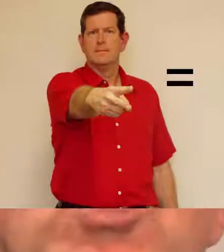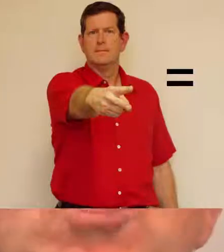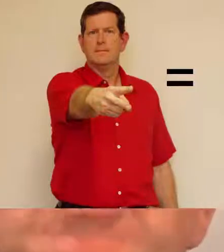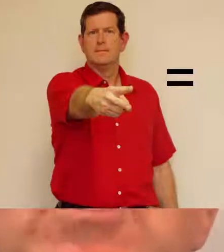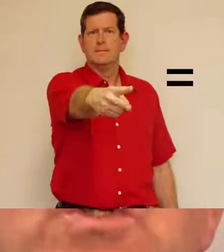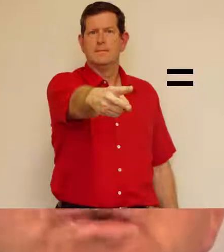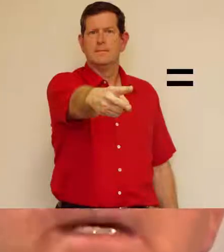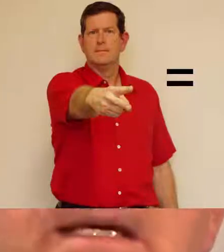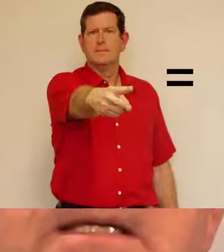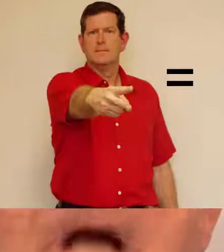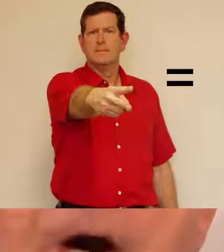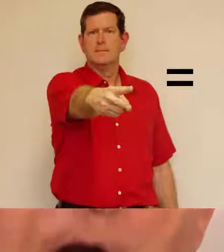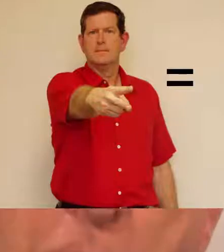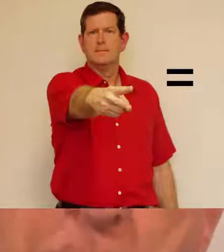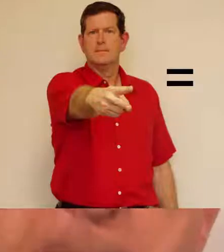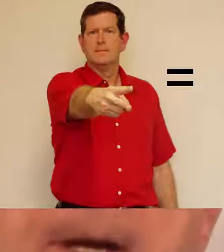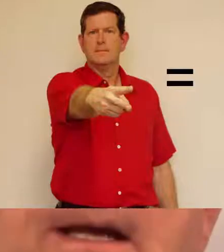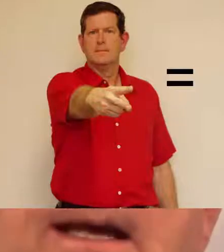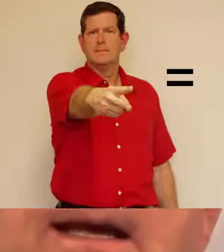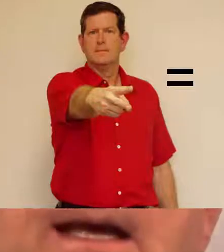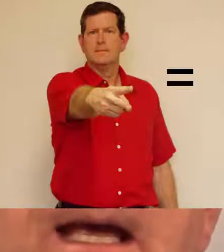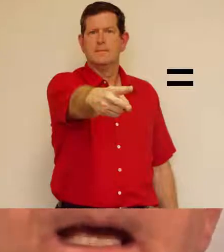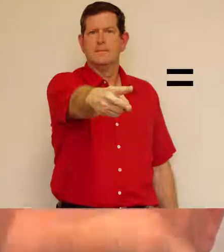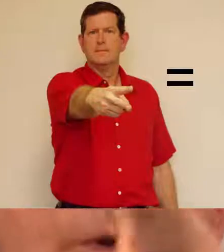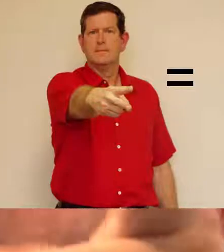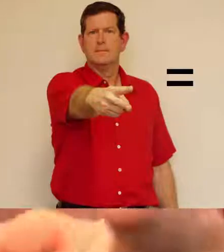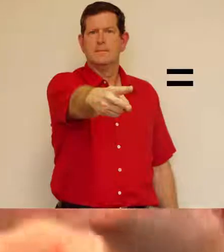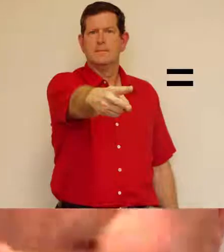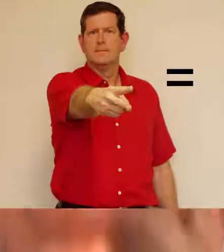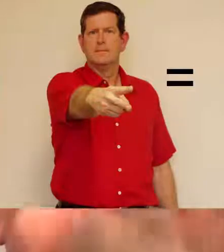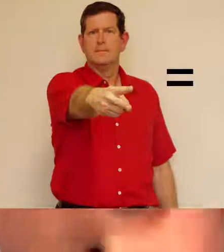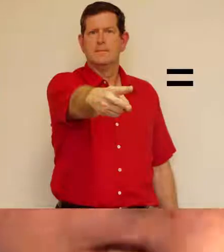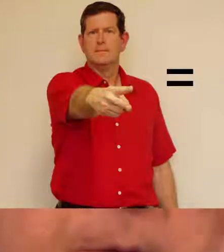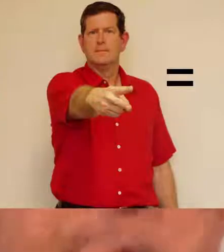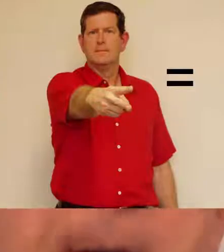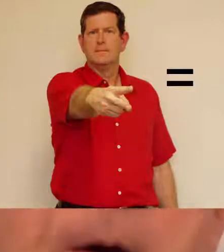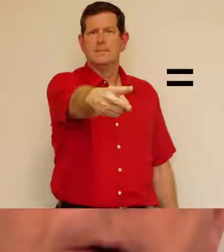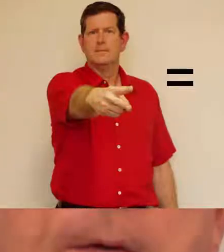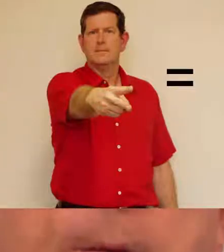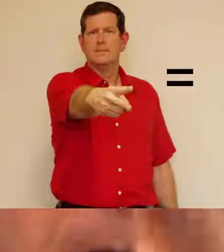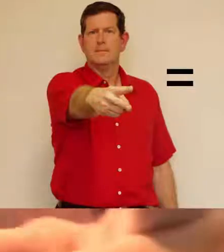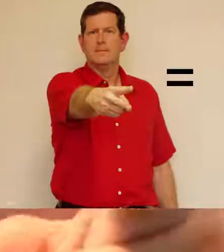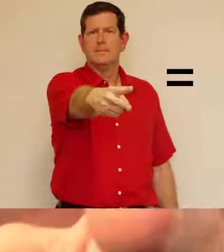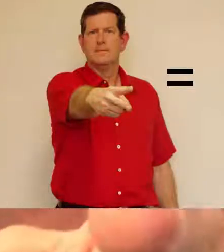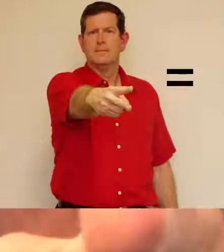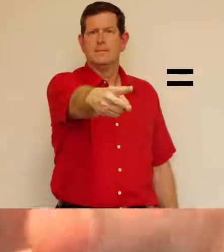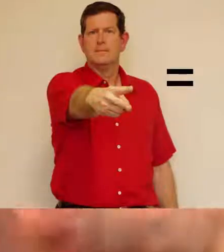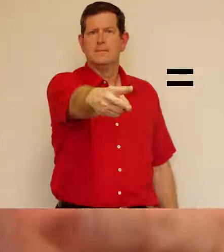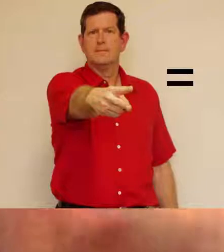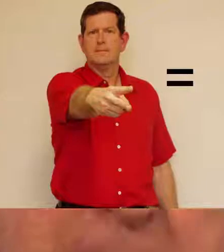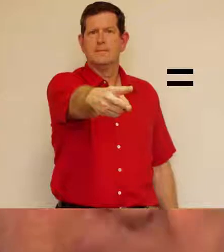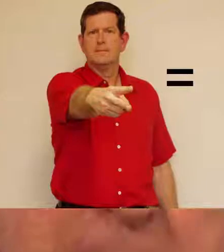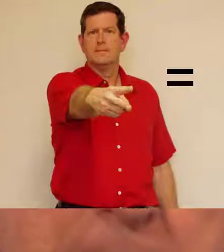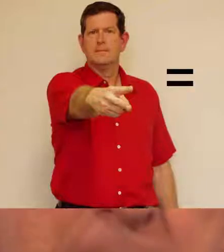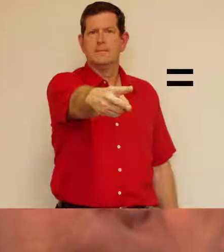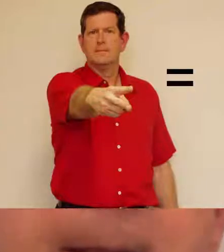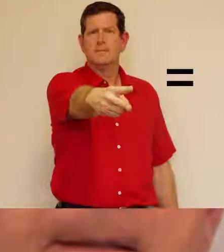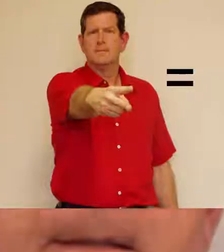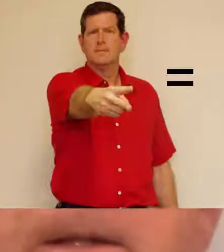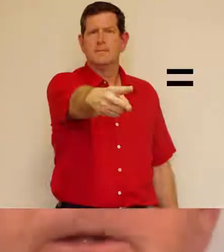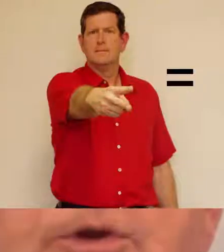Je suis un homme. Et tu, moi, je vais vous parler individuellement, encore une fois. Tu es,